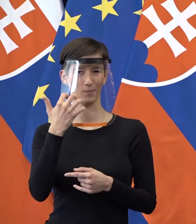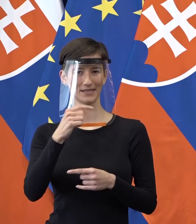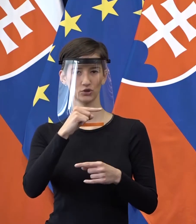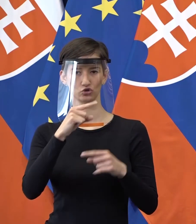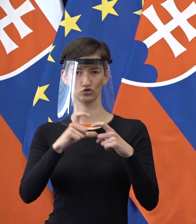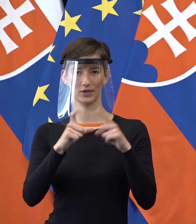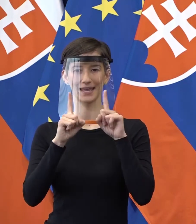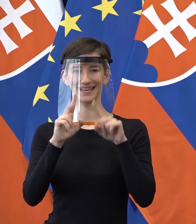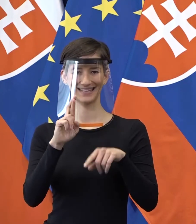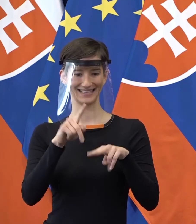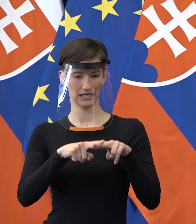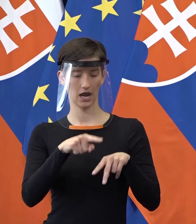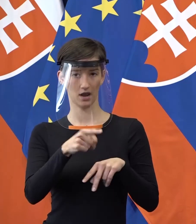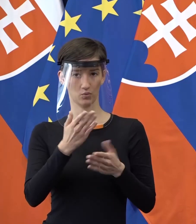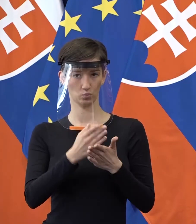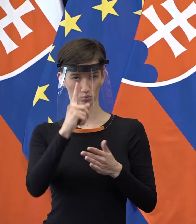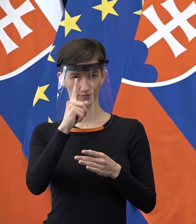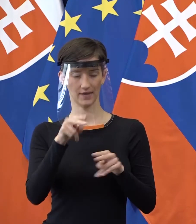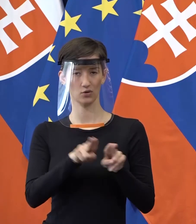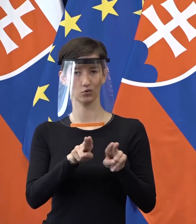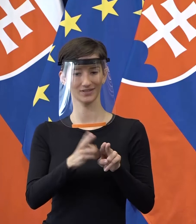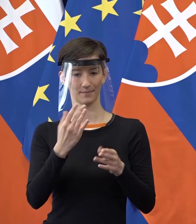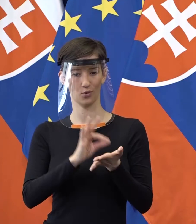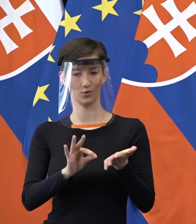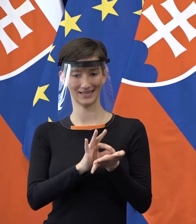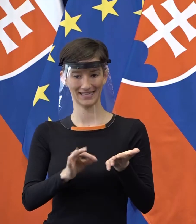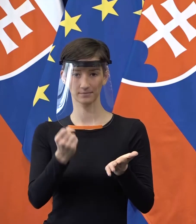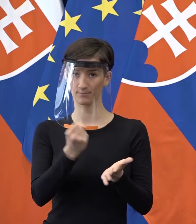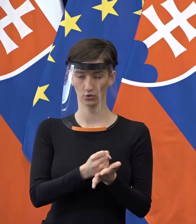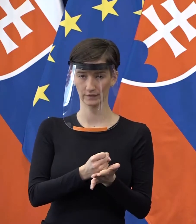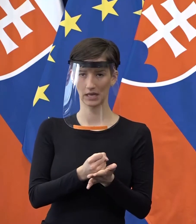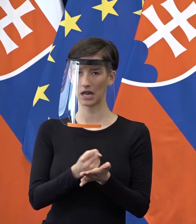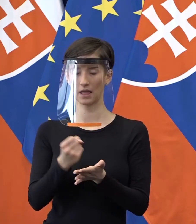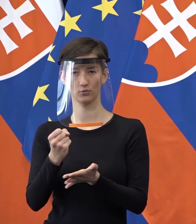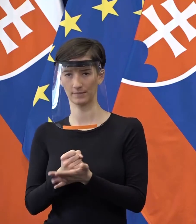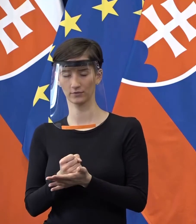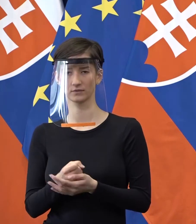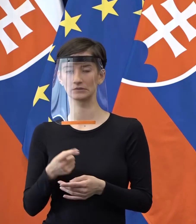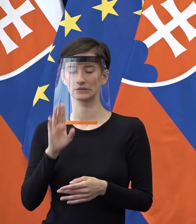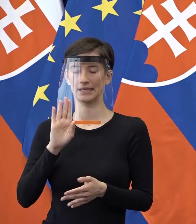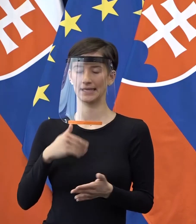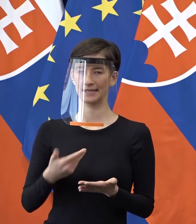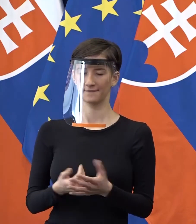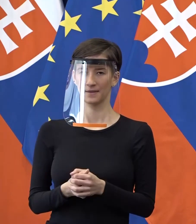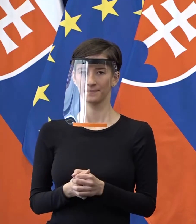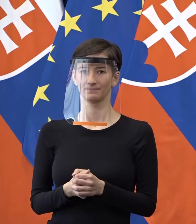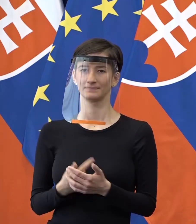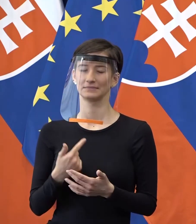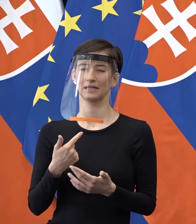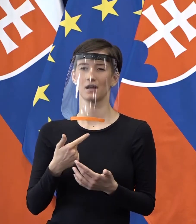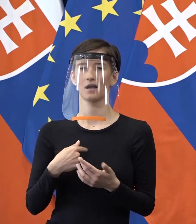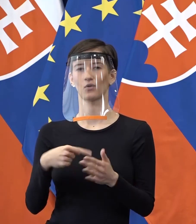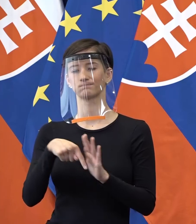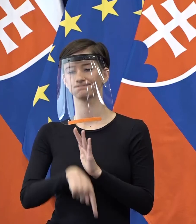Osobne neviem. Dostal som iba tieto informácie. Možno aj medzi nimi sú aj tí ľudia, o ktorých hovoríte. Nie som takto